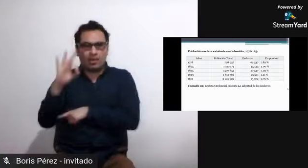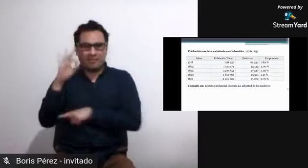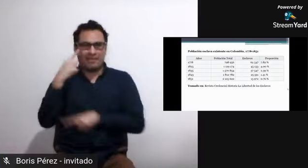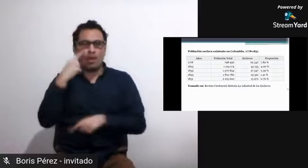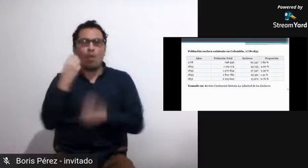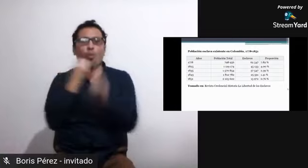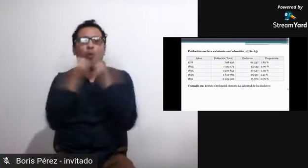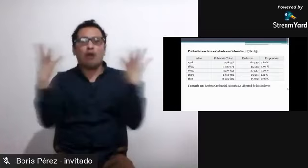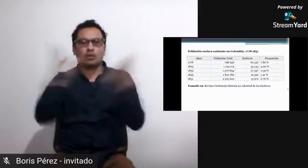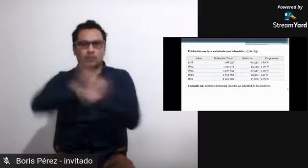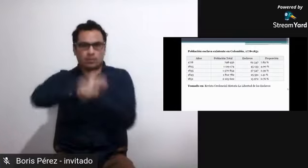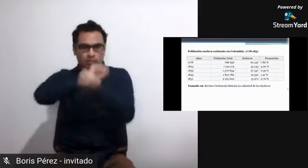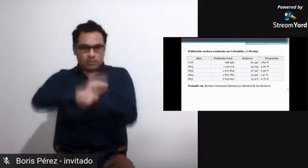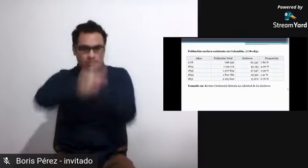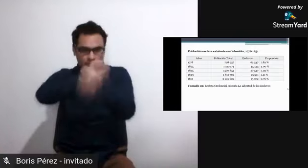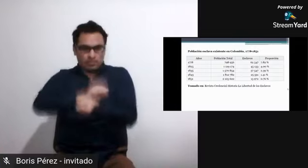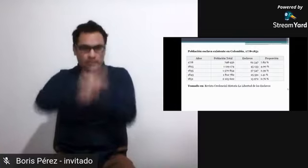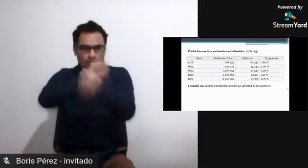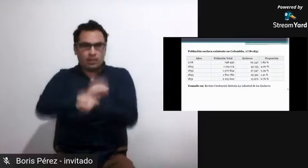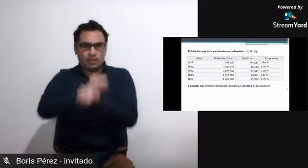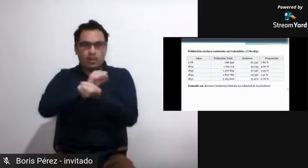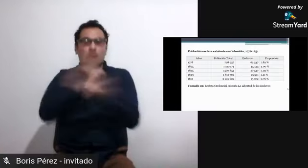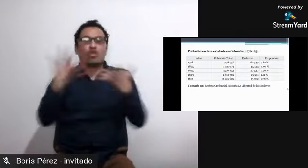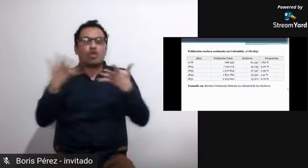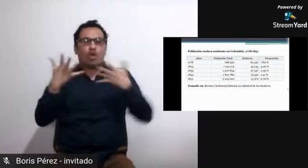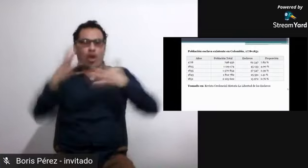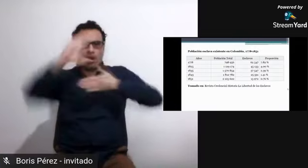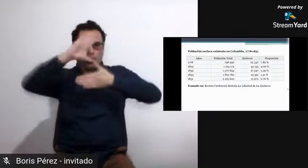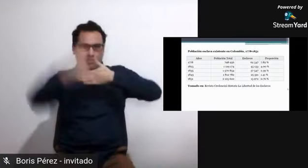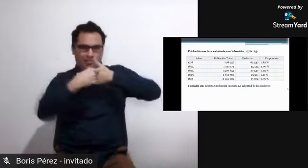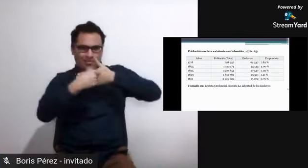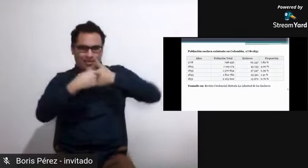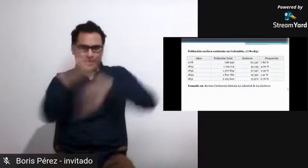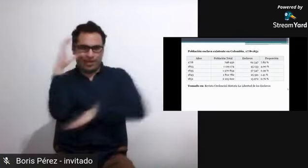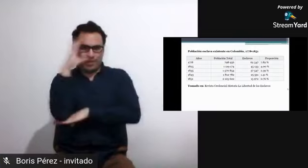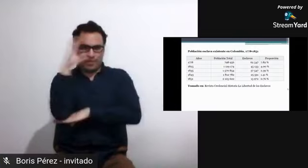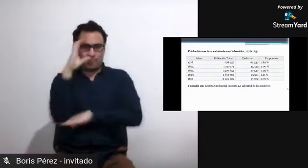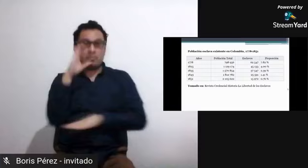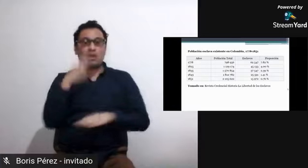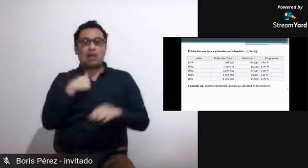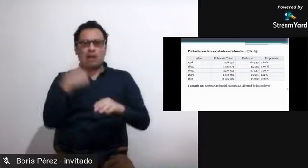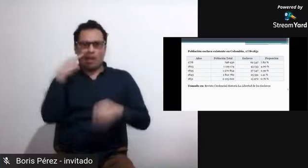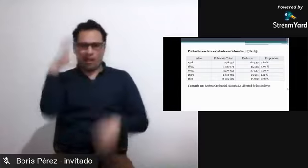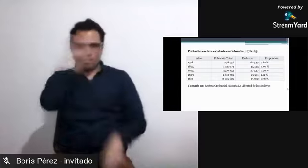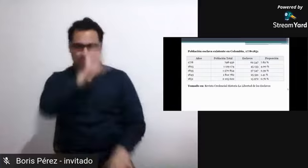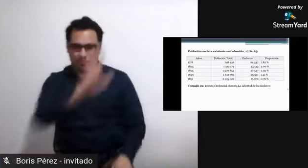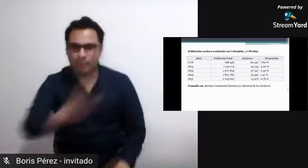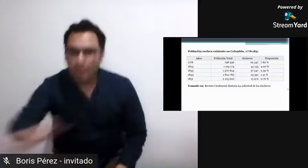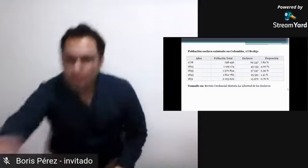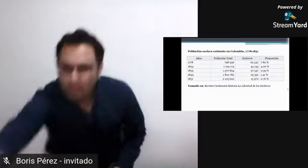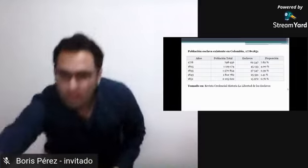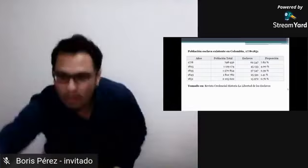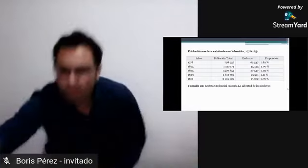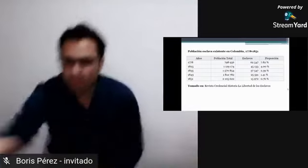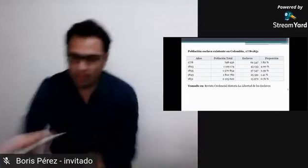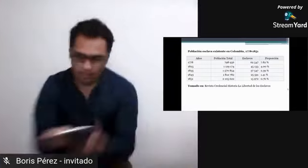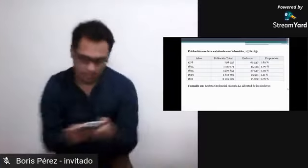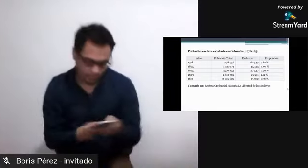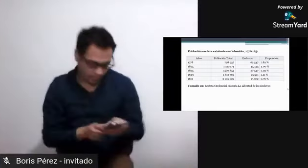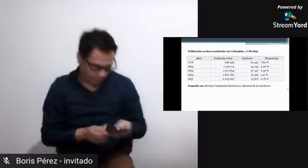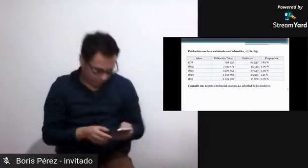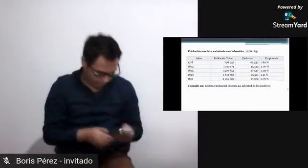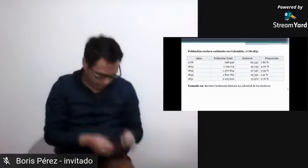Este cuadro también es muy importante que lo conozcamos ya que nos muestra una cifra exacta del número de esclavos que